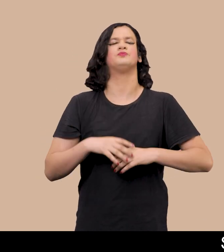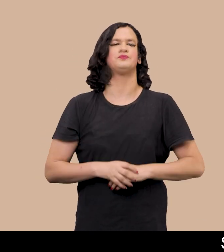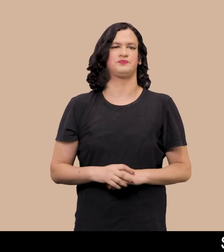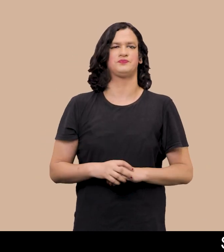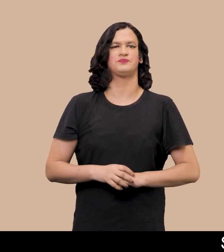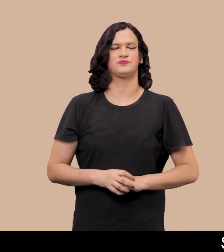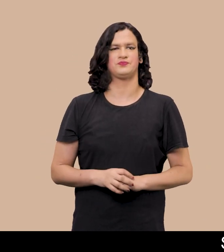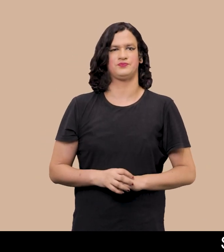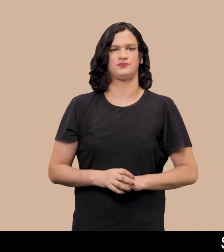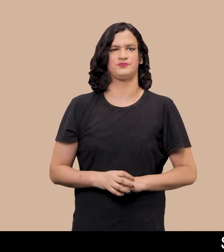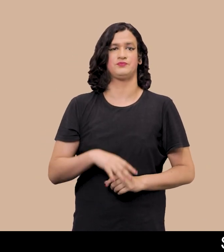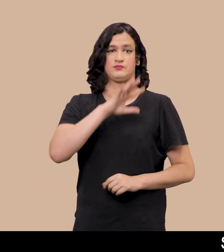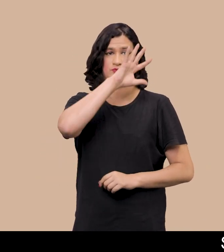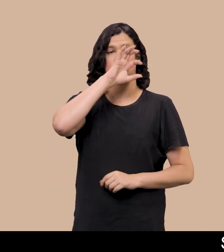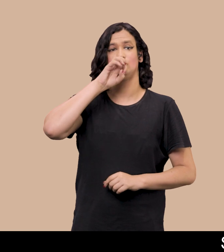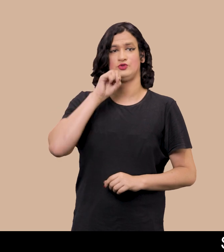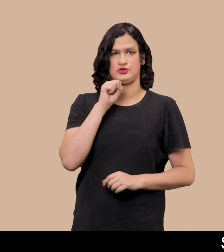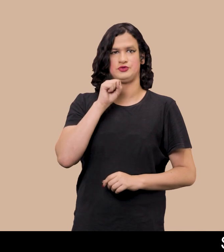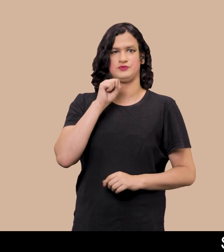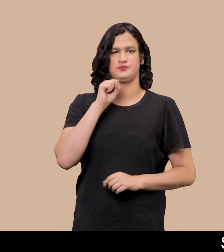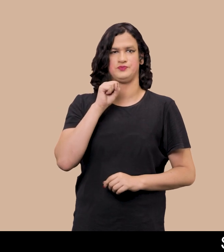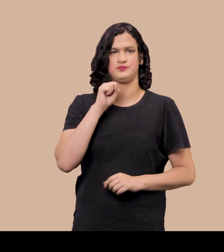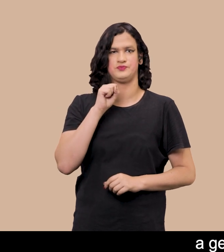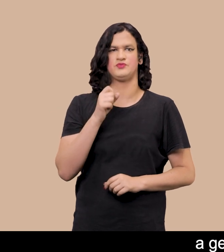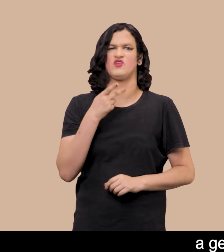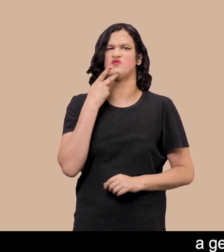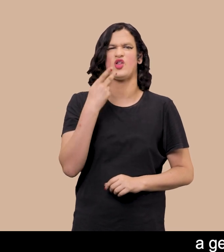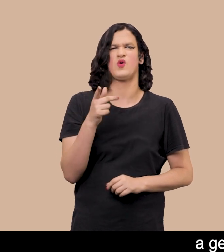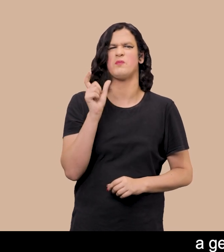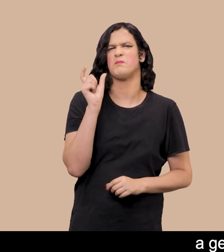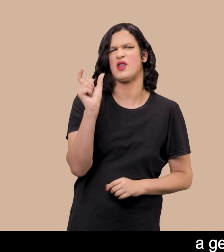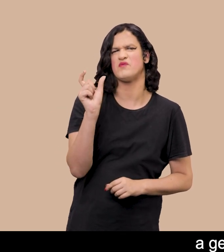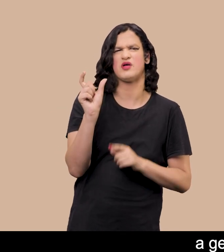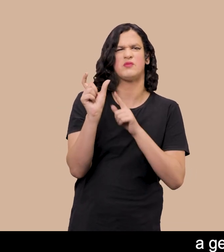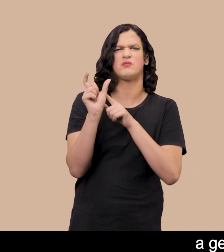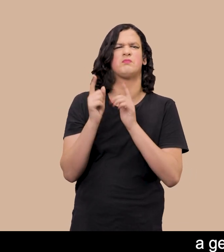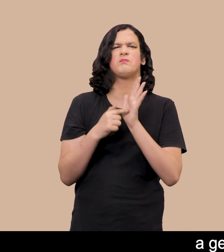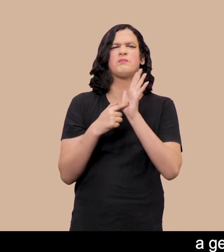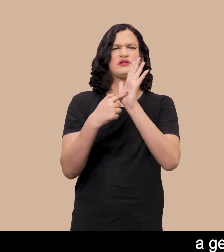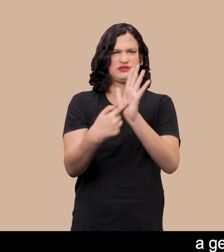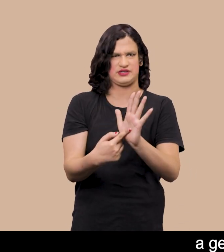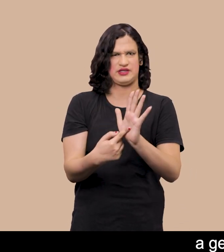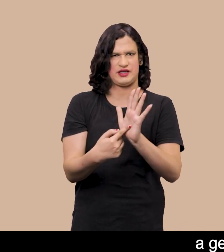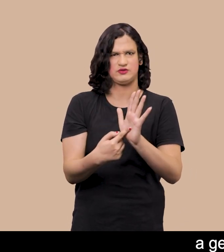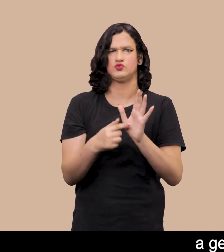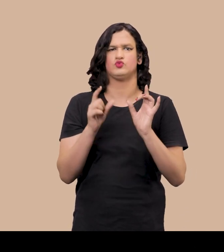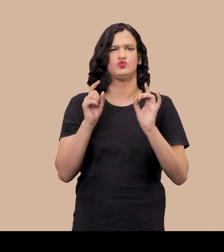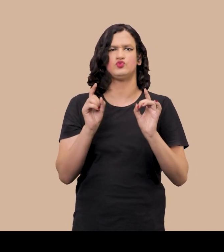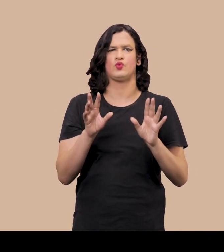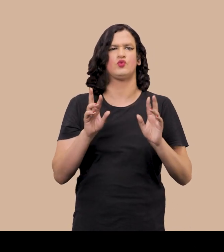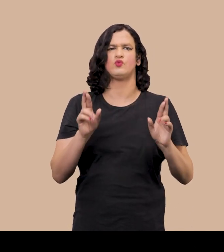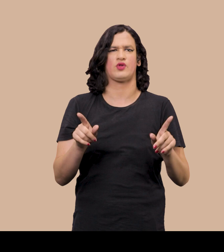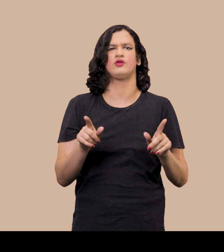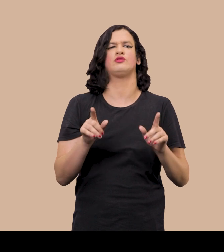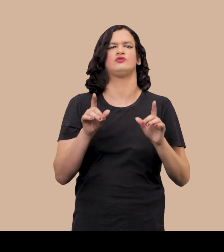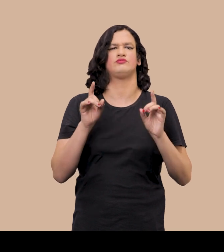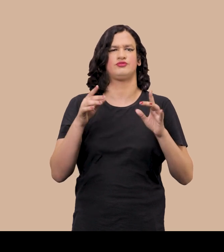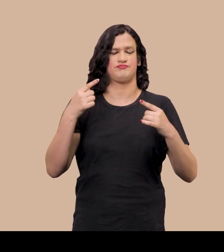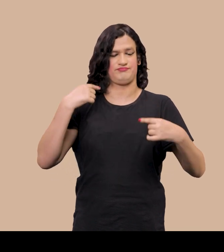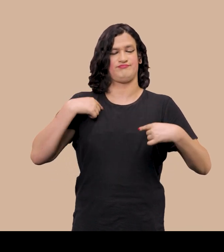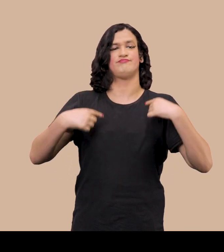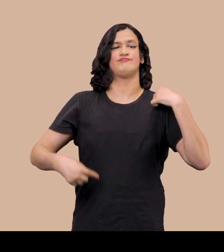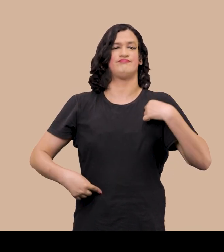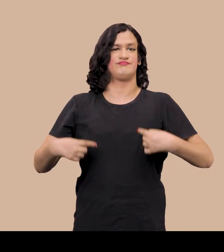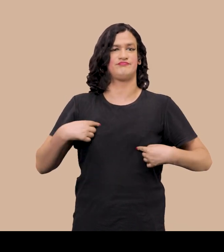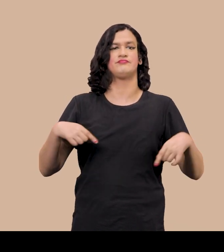Segundo o artista Quando a gente fala apresentar A gente não está só falando sobre a questão física Mas sobre uma questão